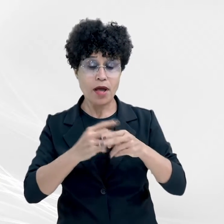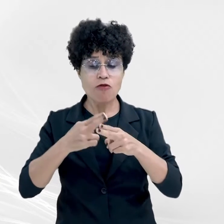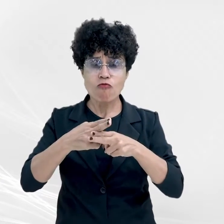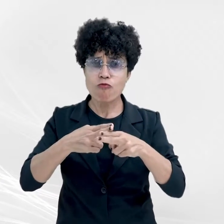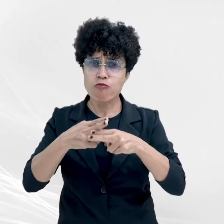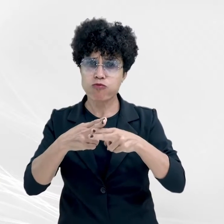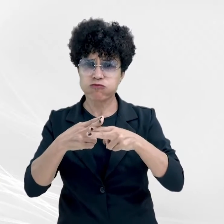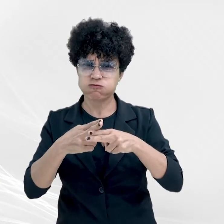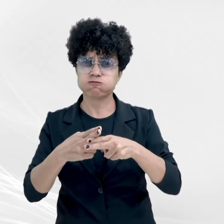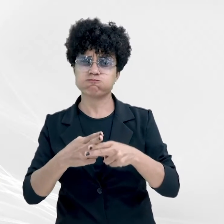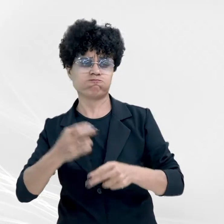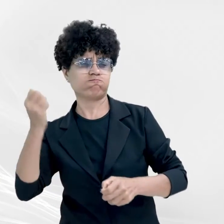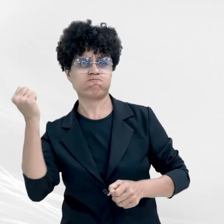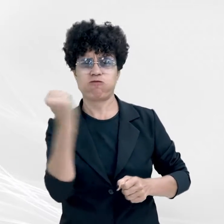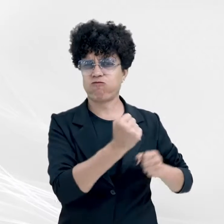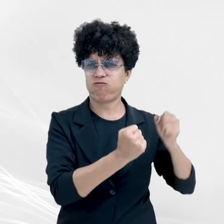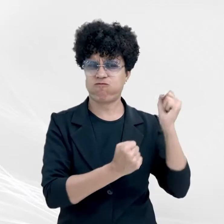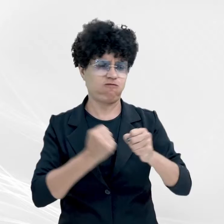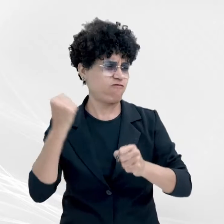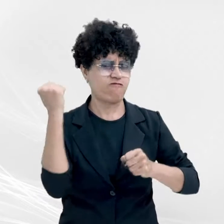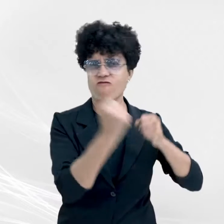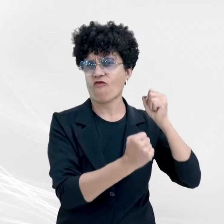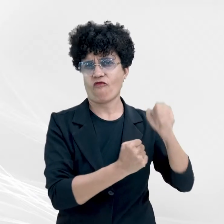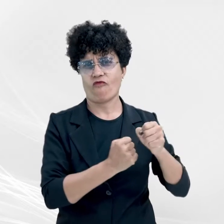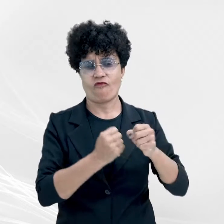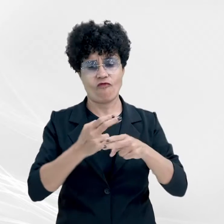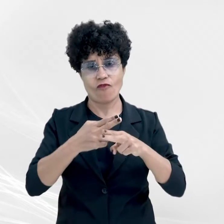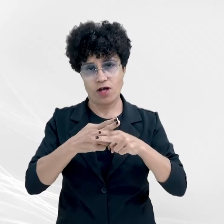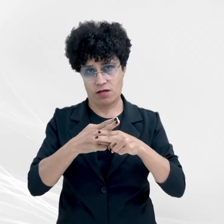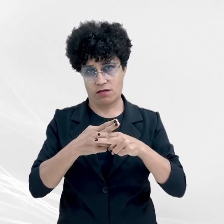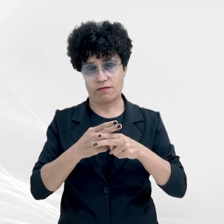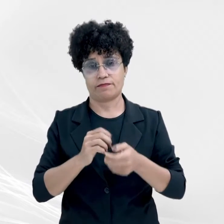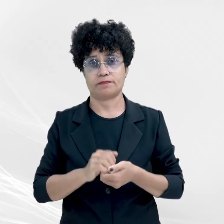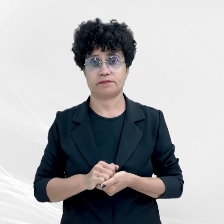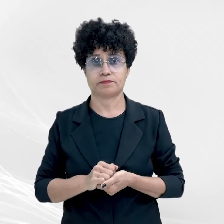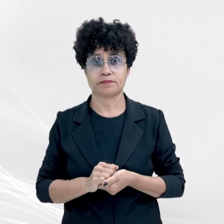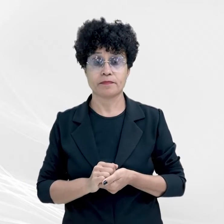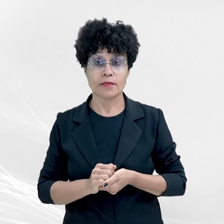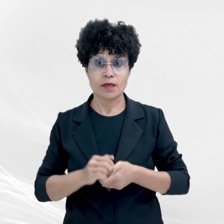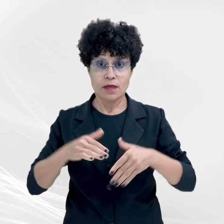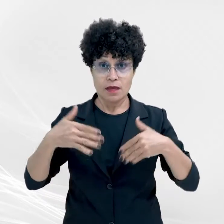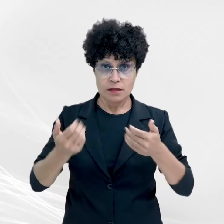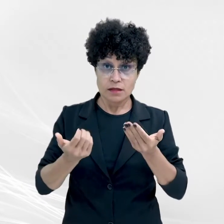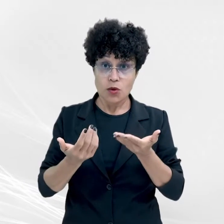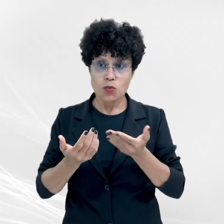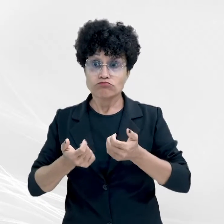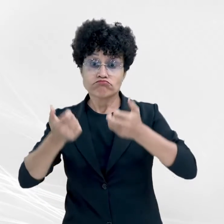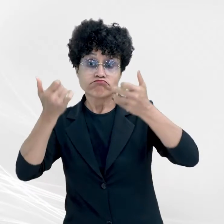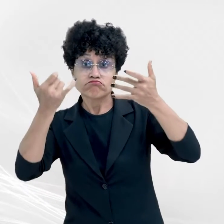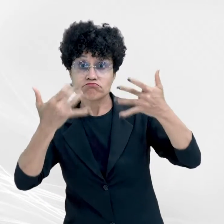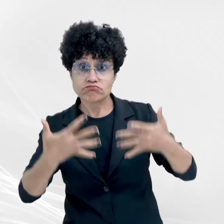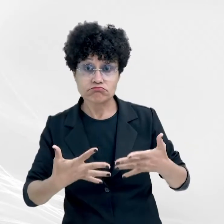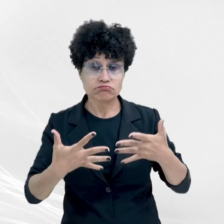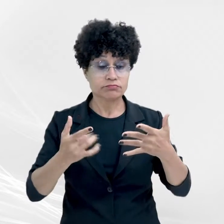-la severamente com a faca. Abre aspas. Os depoimentos colhidos durante a instrução processual,